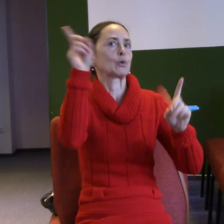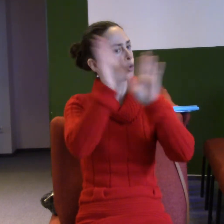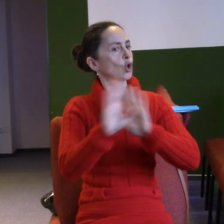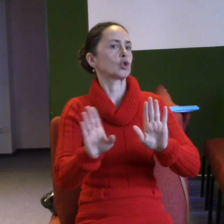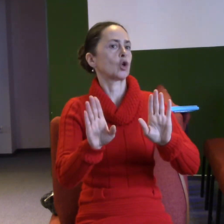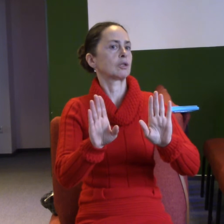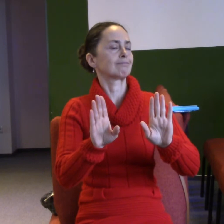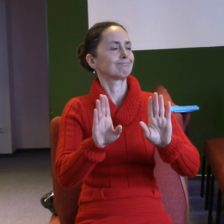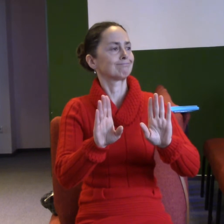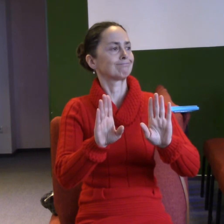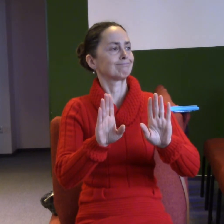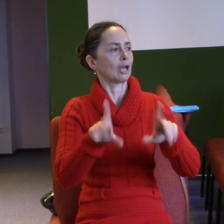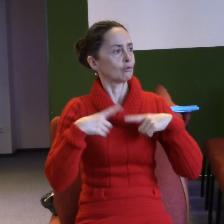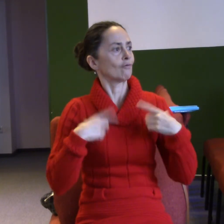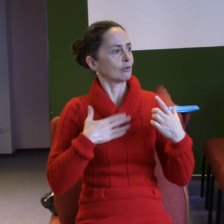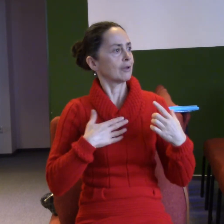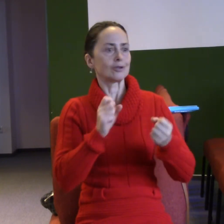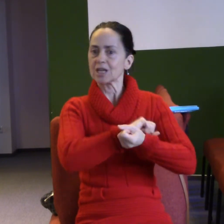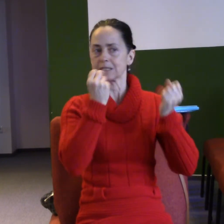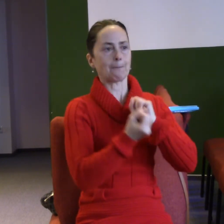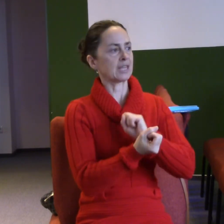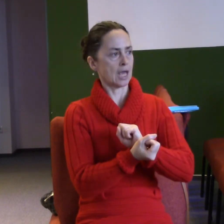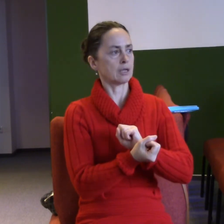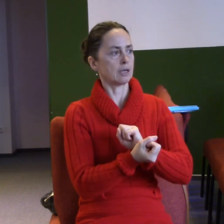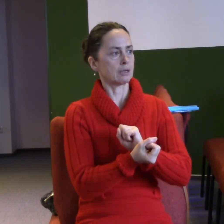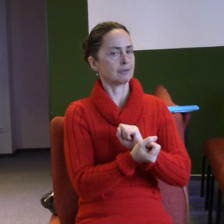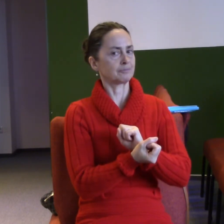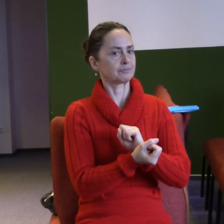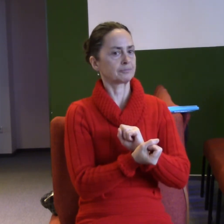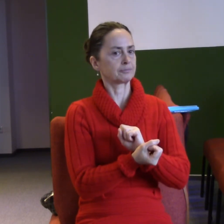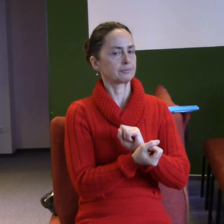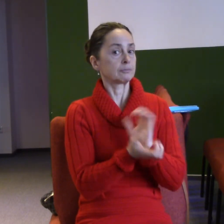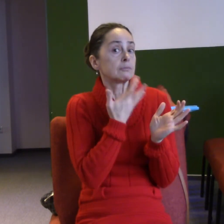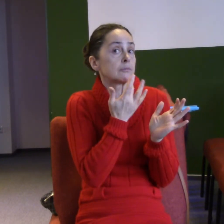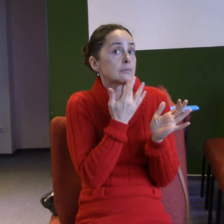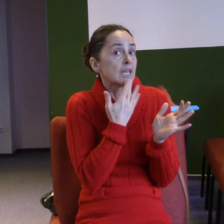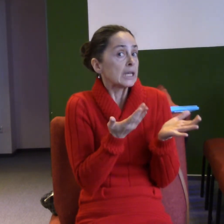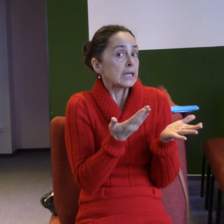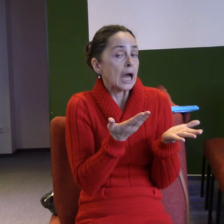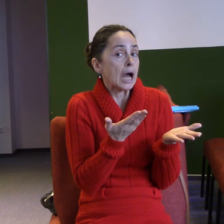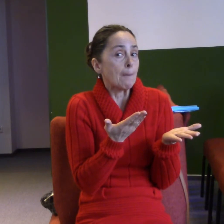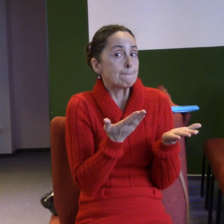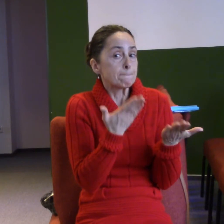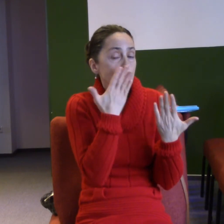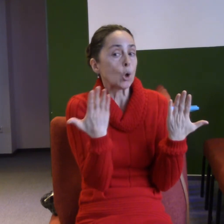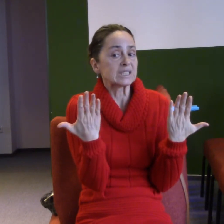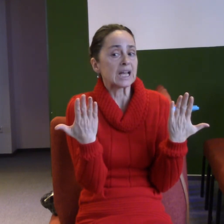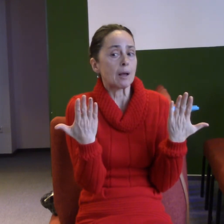kde se to projevuje, to, co je jedna z viditelných věcí toho, že